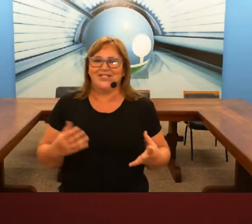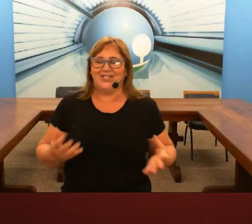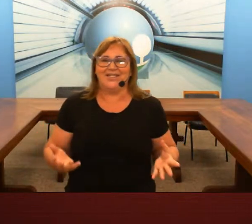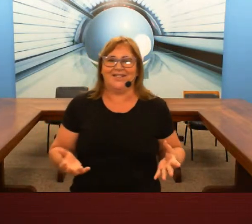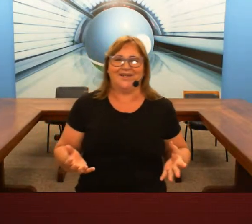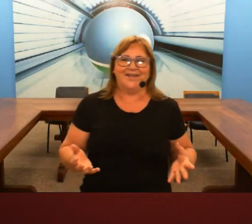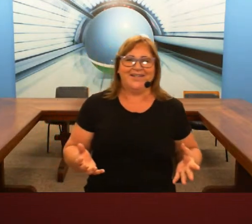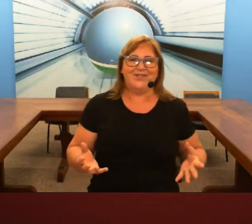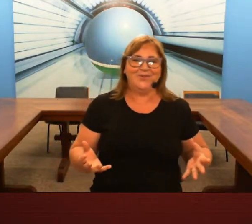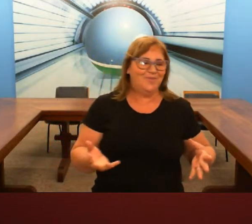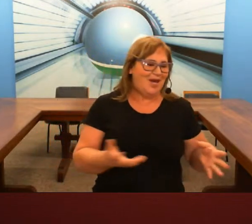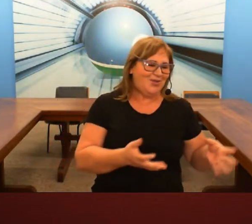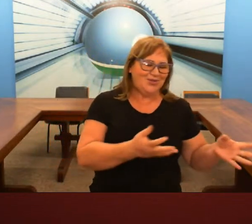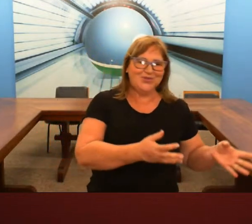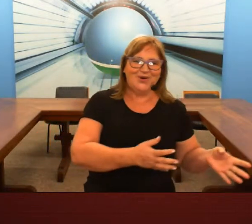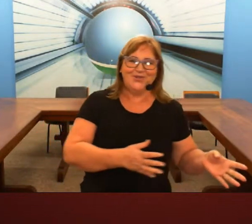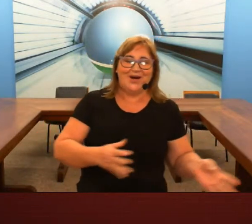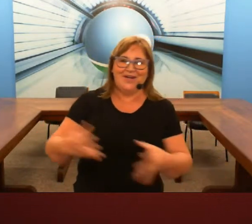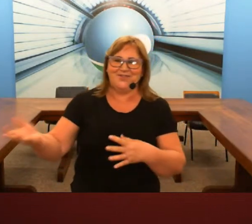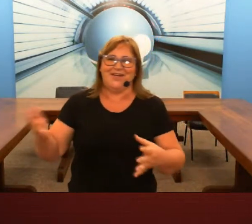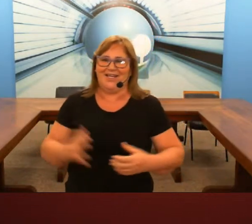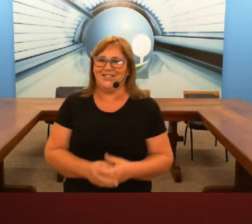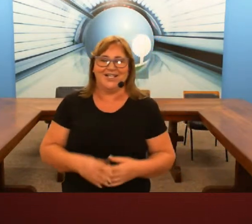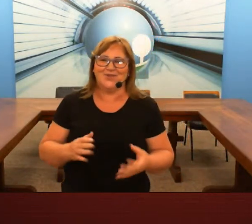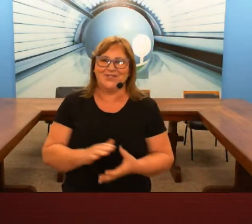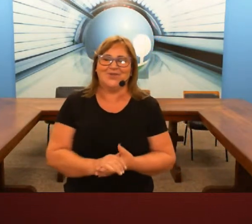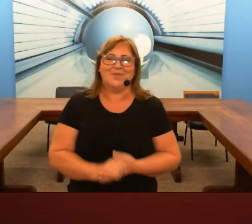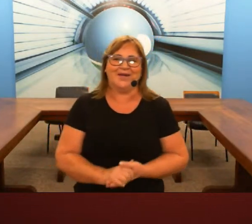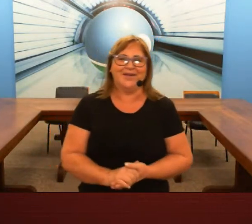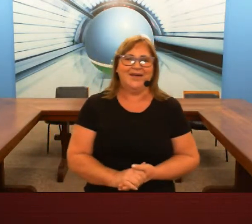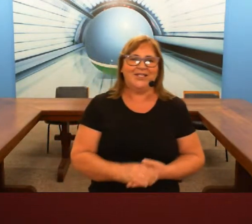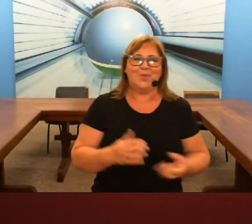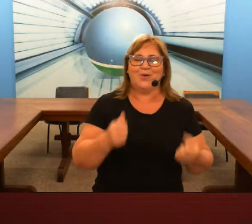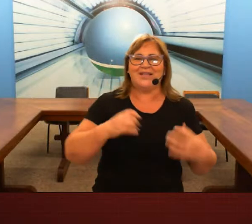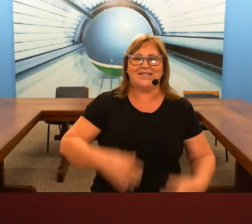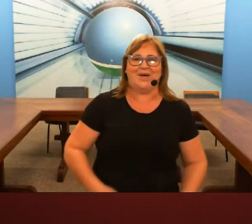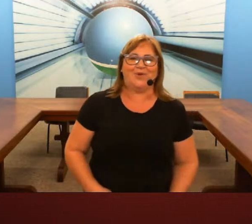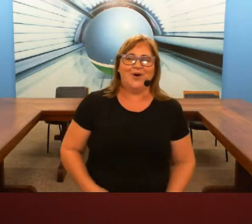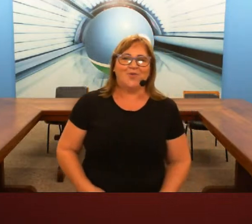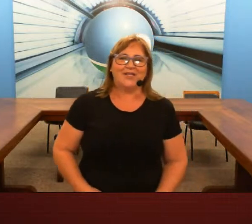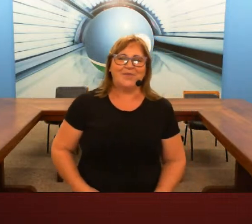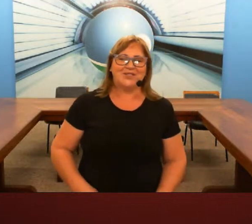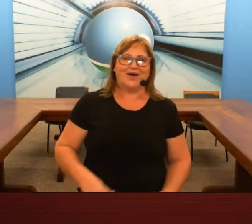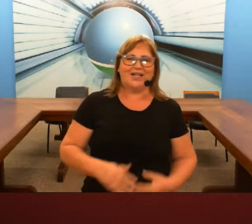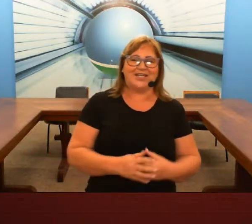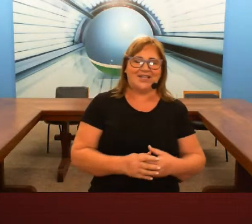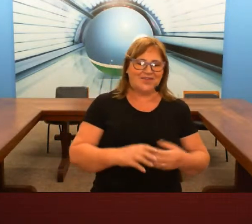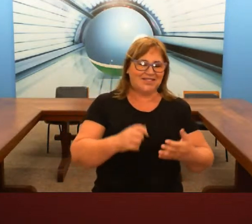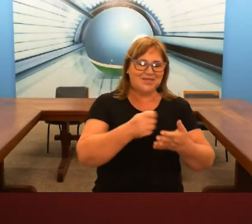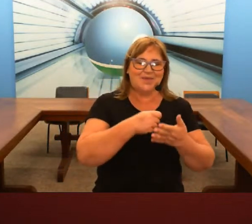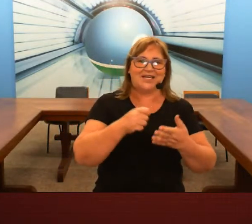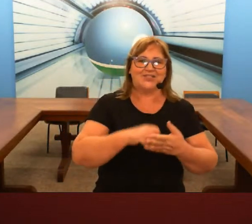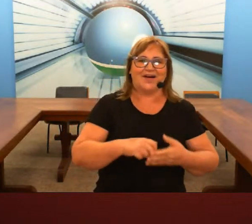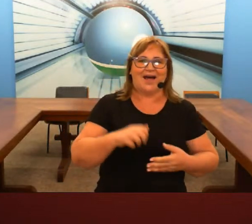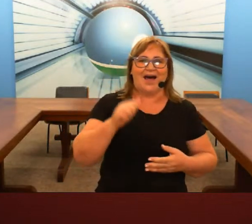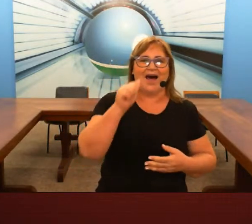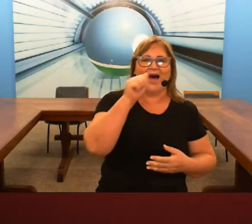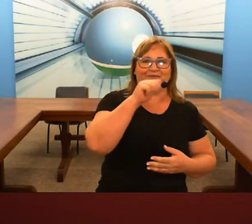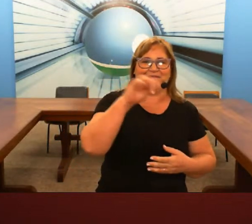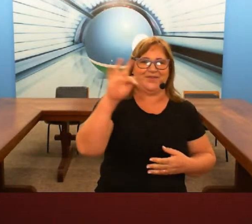gíria e no meio do surdo não é diferente eles usam também então por exemplo quando a pessoa às vezes as mensagens falam af